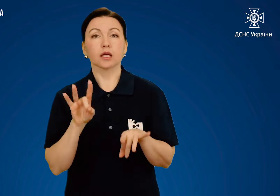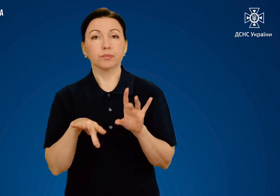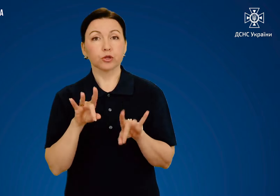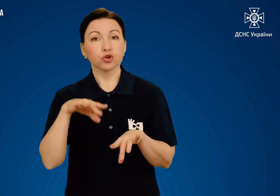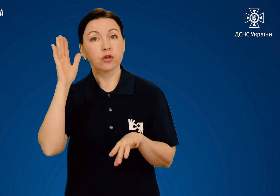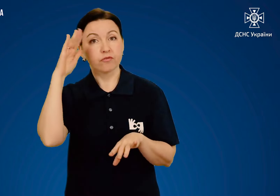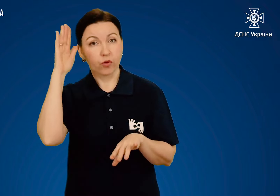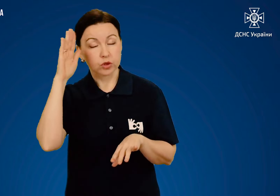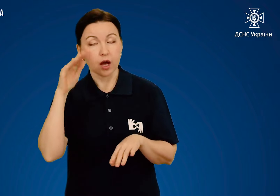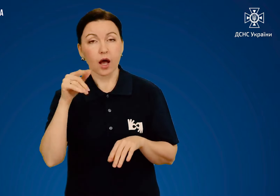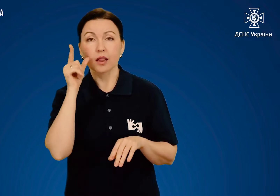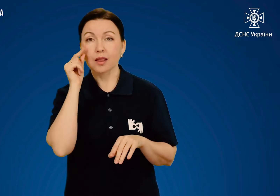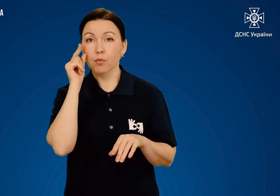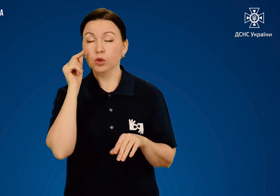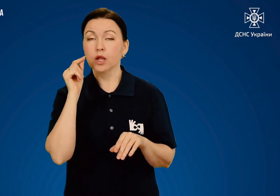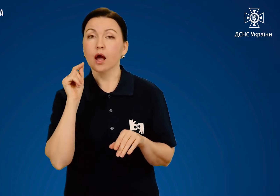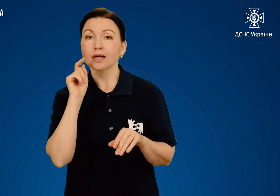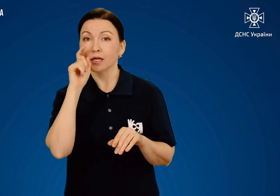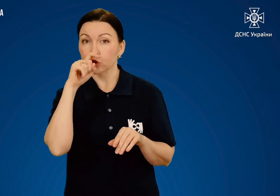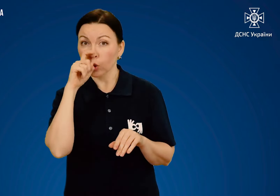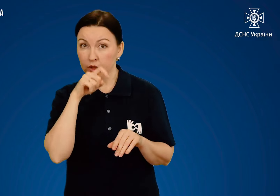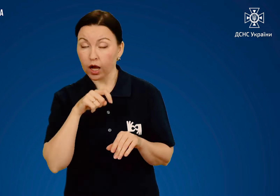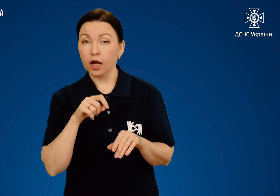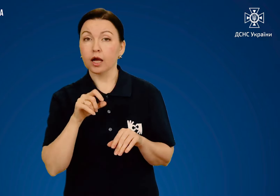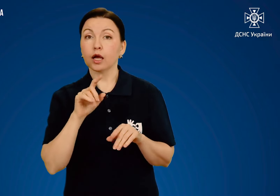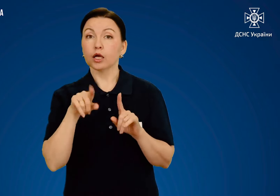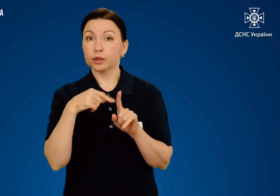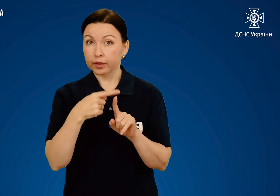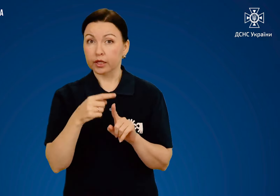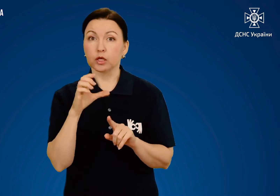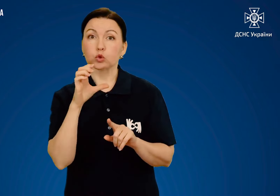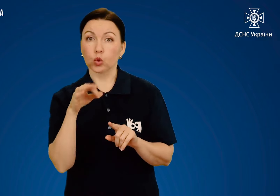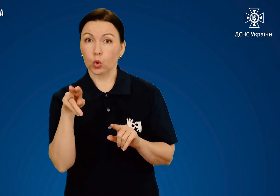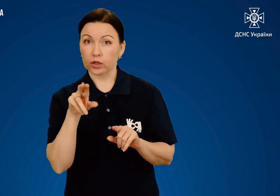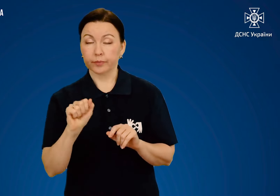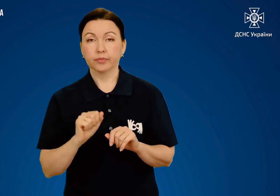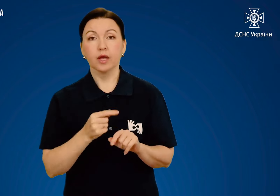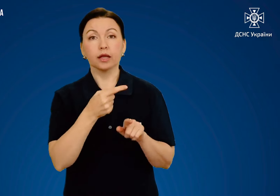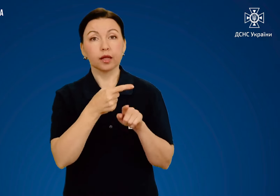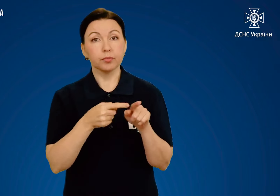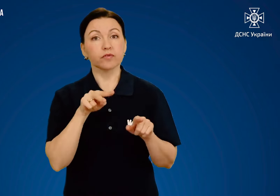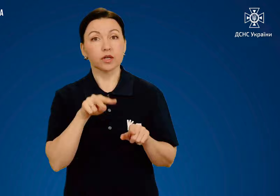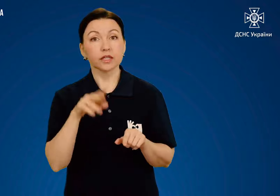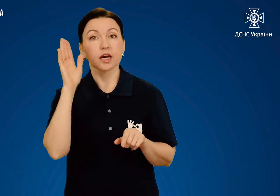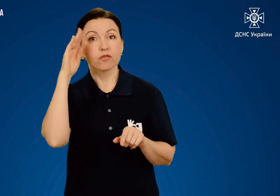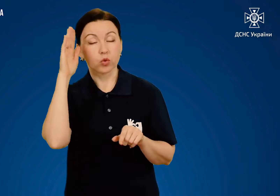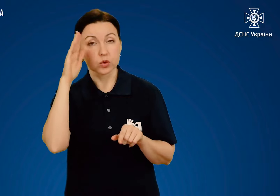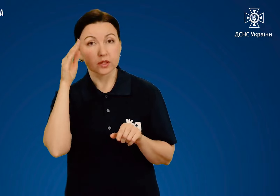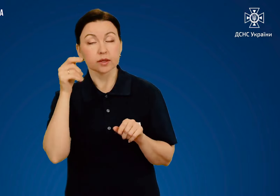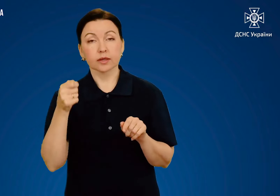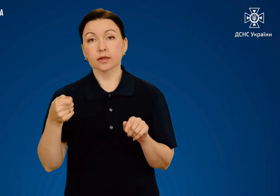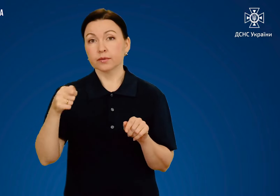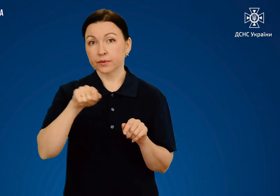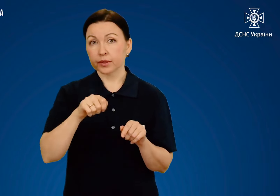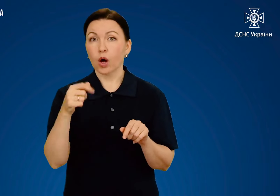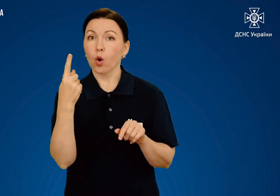'ячена вода, лимонна кислота і сода. На пів літра води візьміть одну